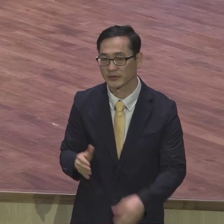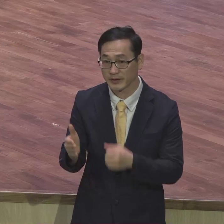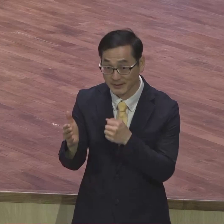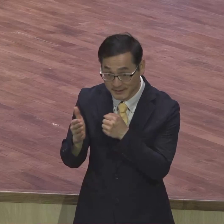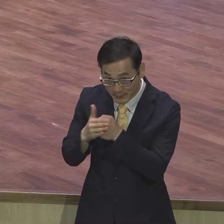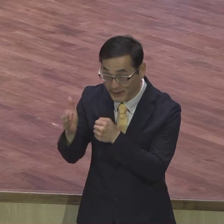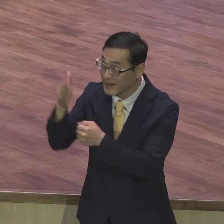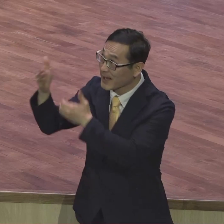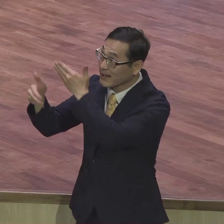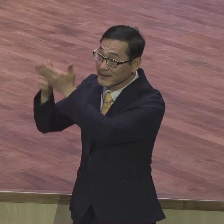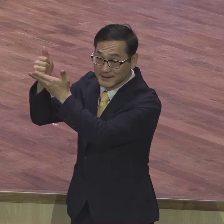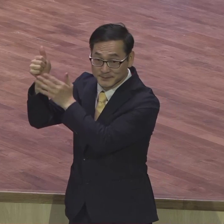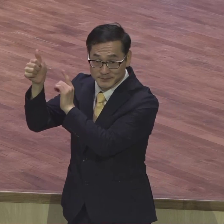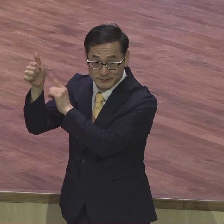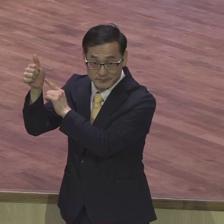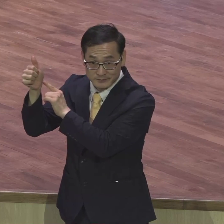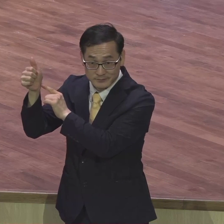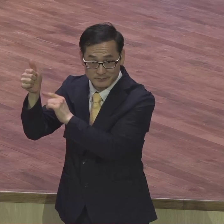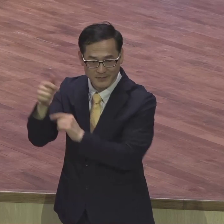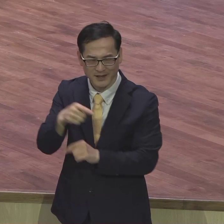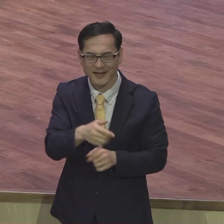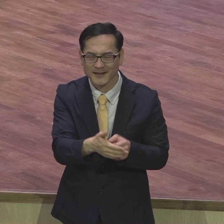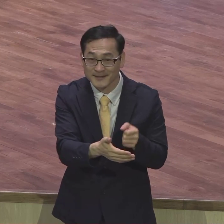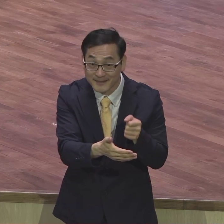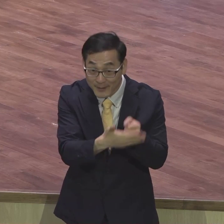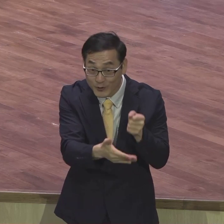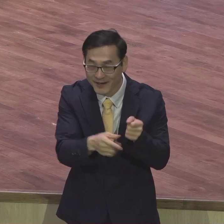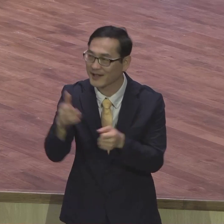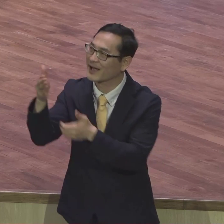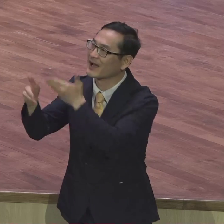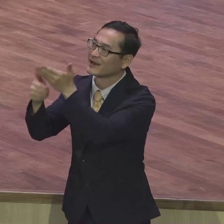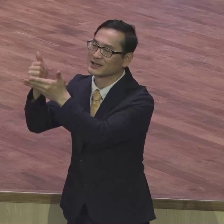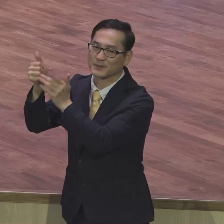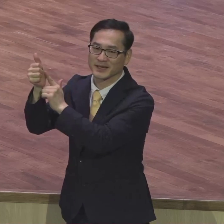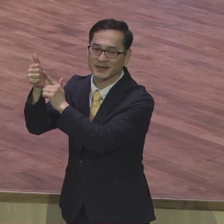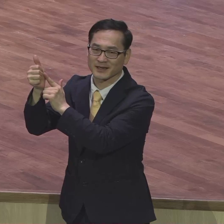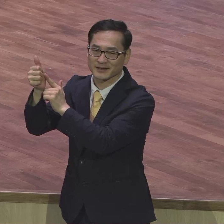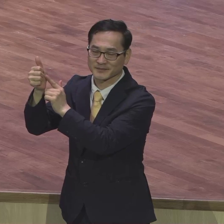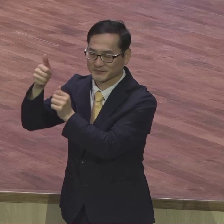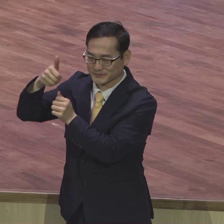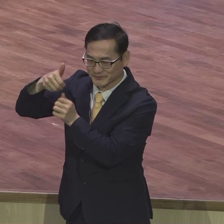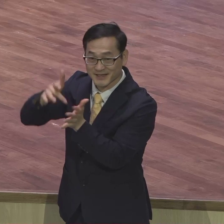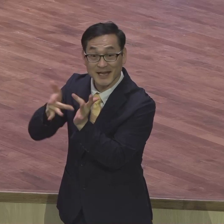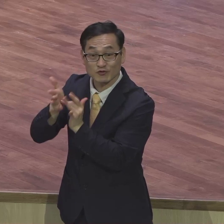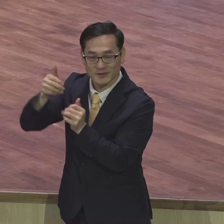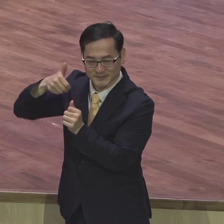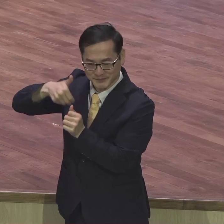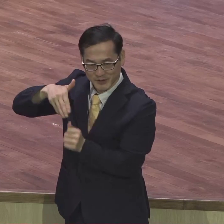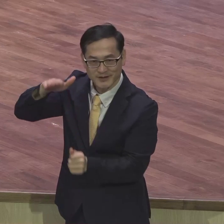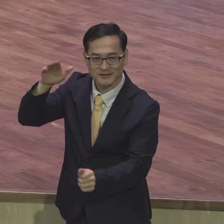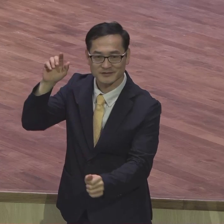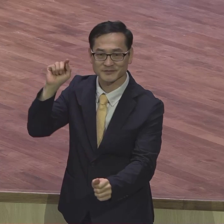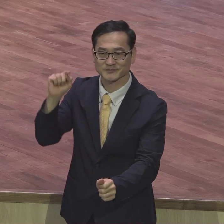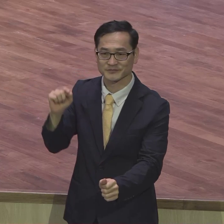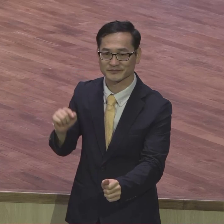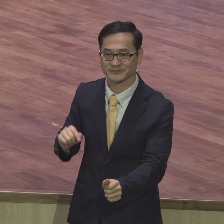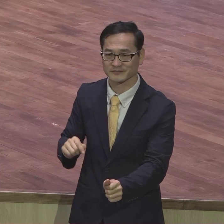예수님을 사람으로 보내셔서 십자가의